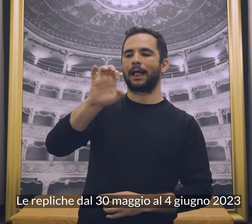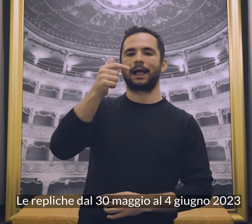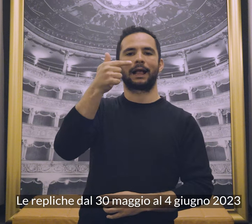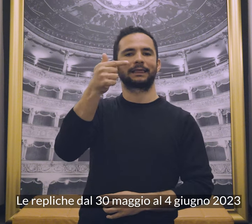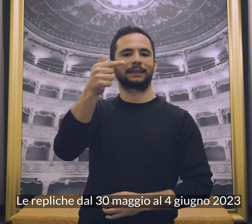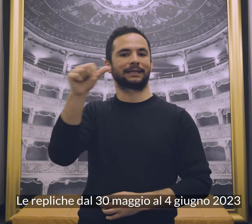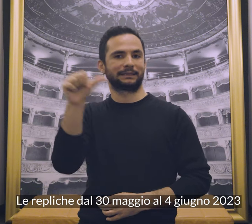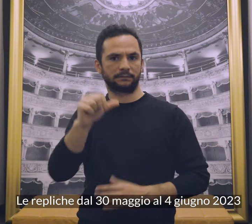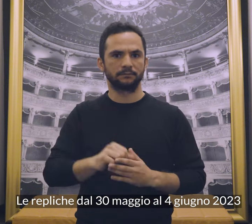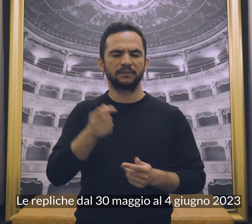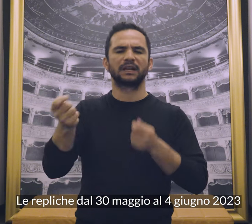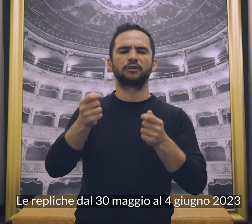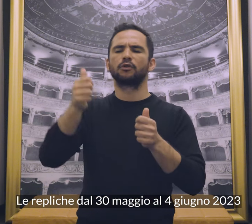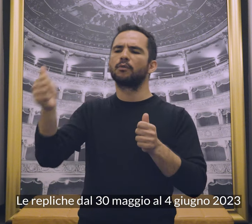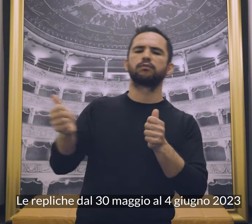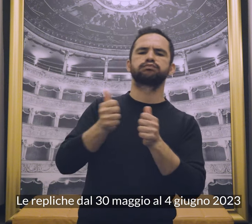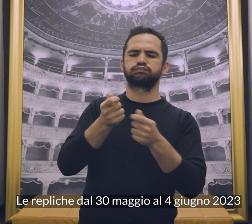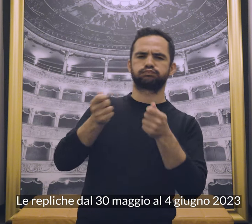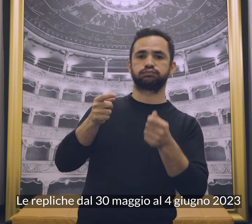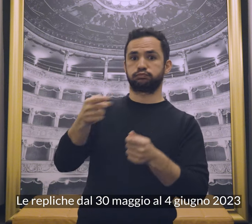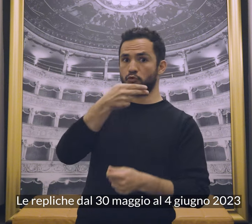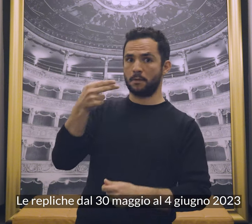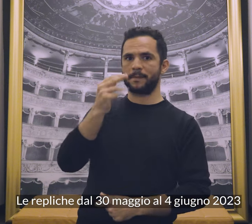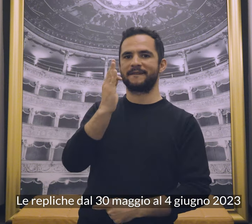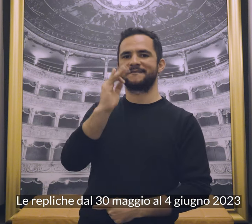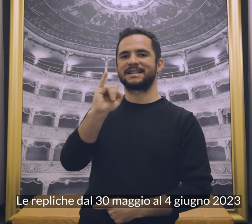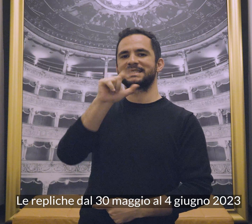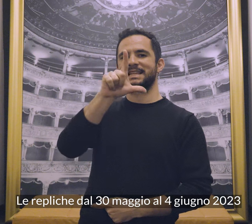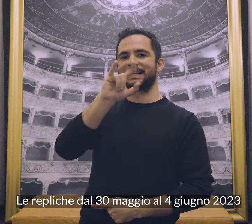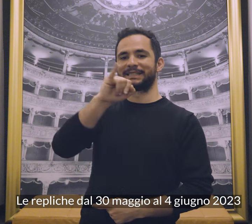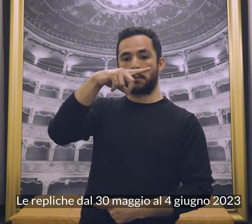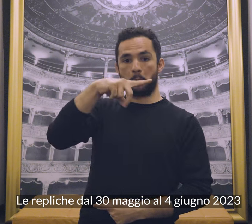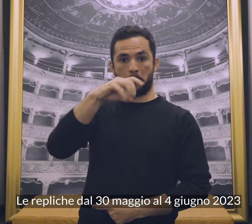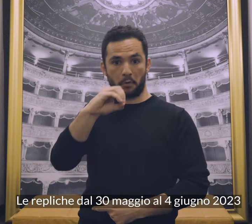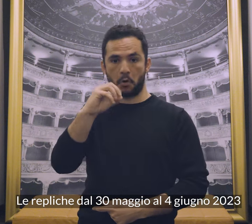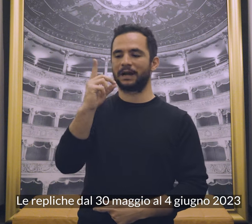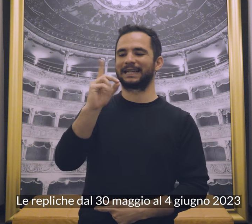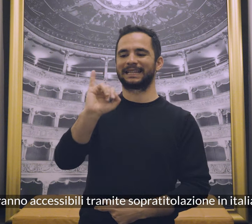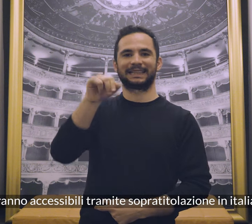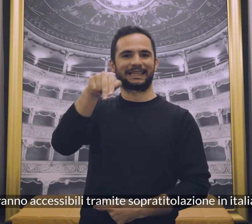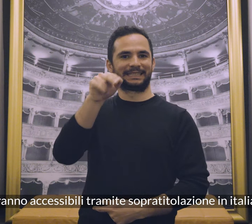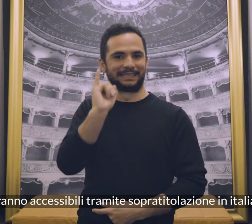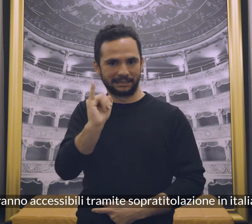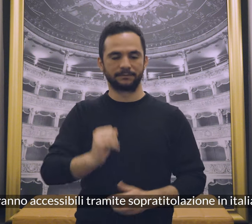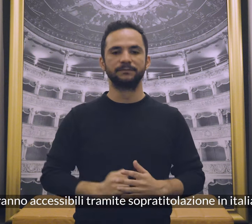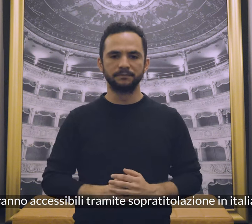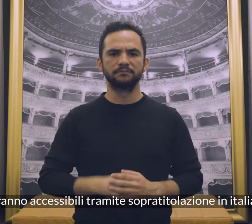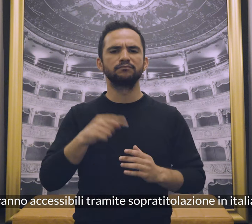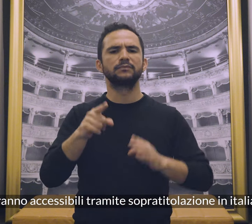Le repliche dal 30 maggio al 4 giugno 2023 saranno accessibili